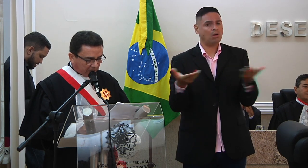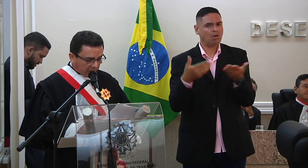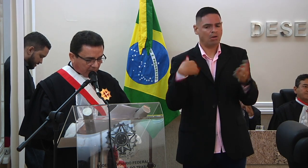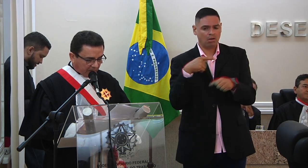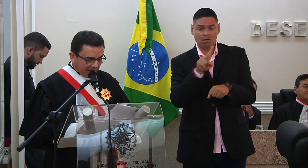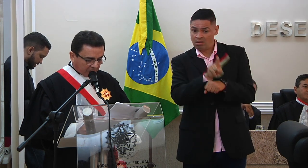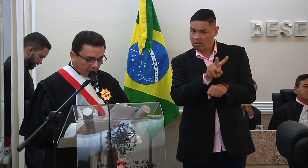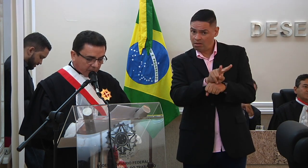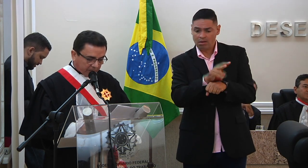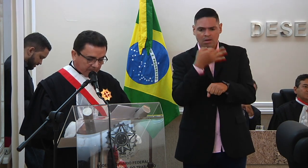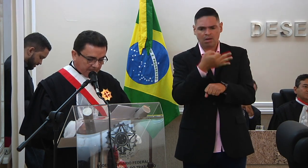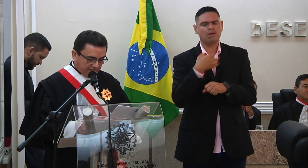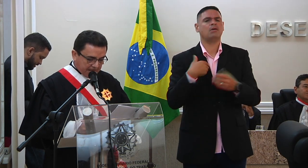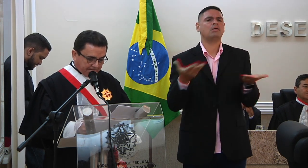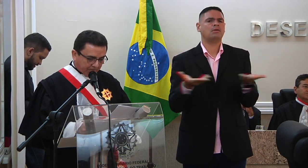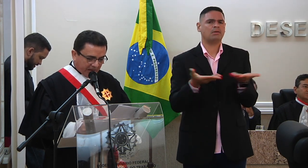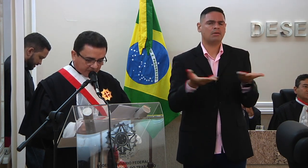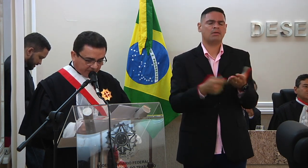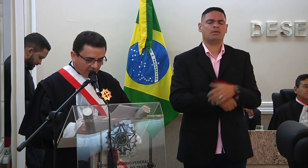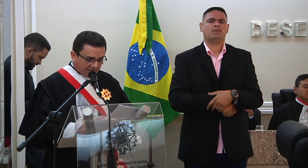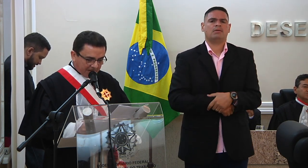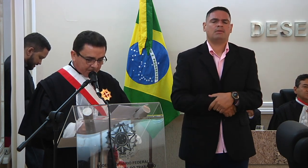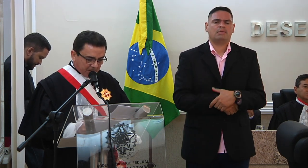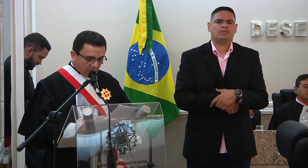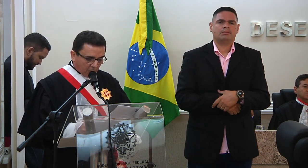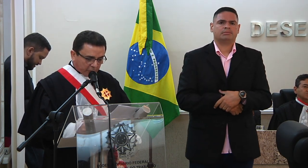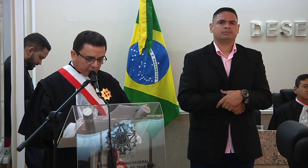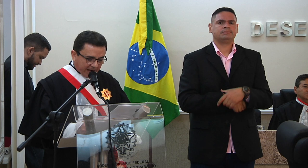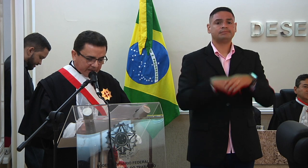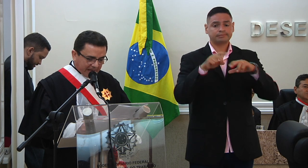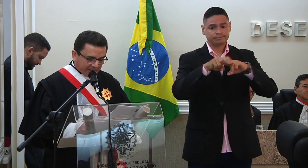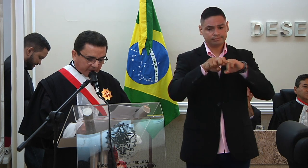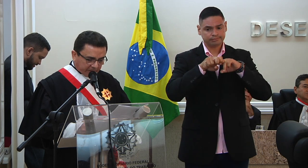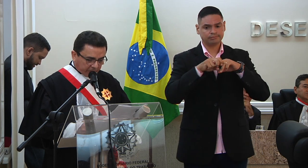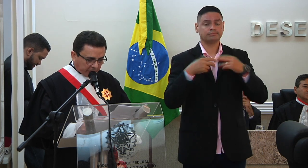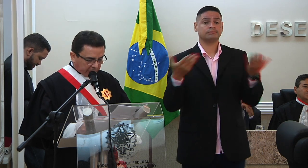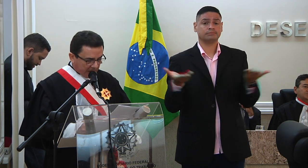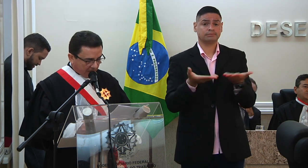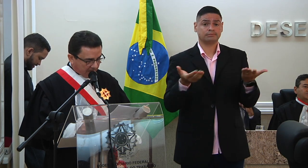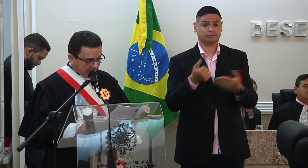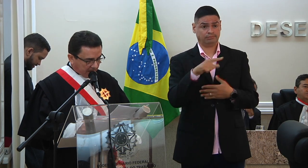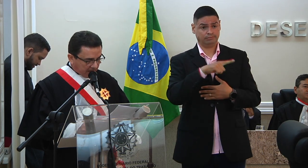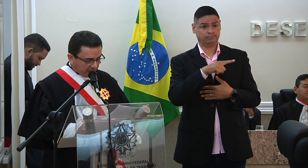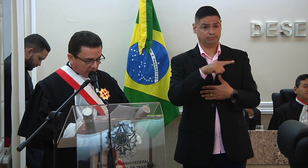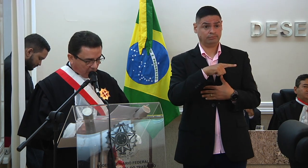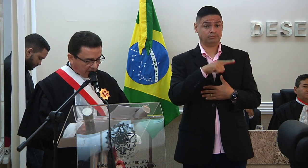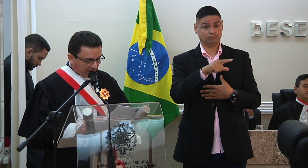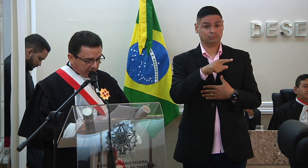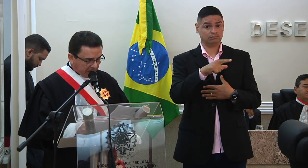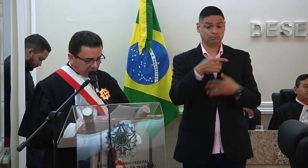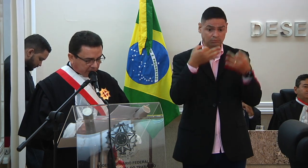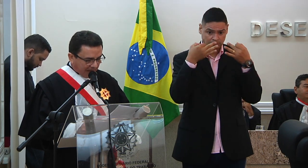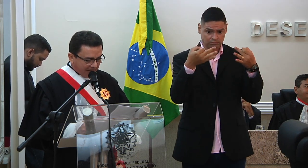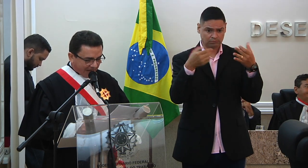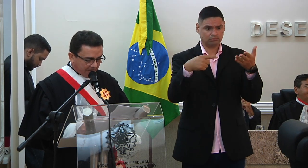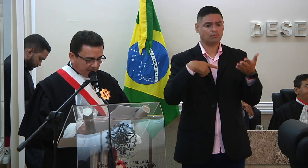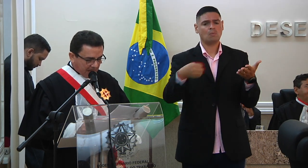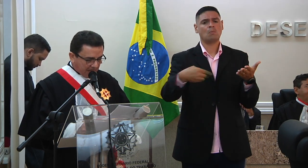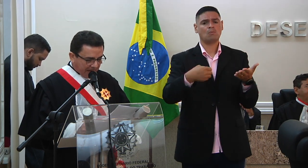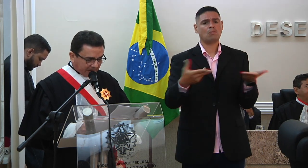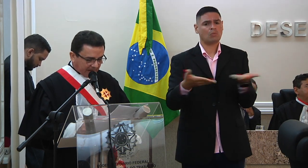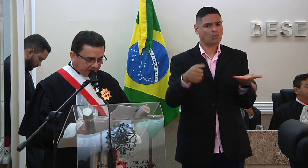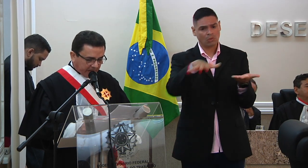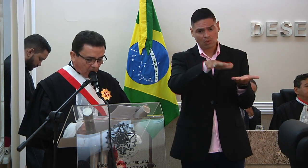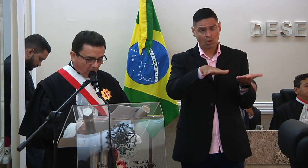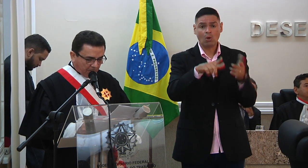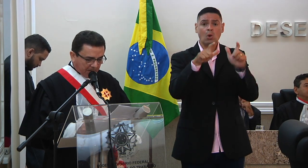dos limites civilizatórios dessa forma o cerne da atenção judicial nesse novo ambiente de trabalho